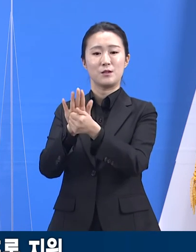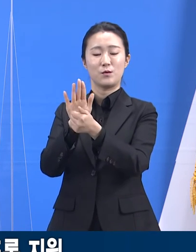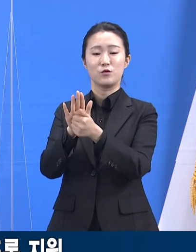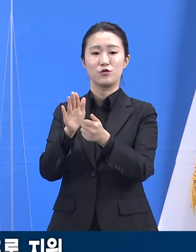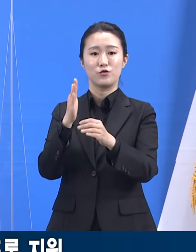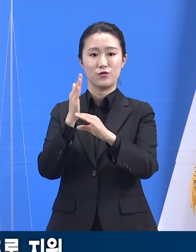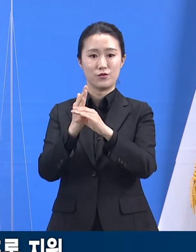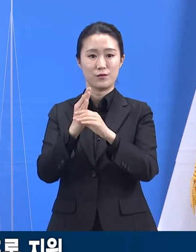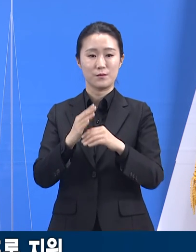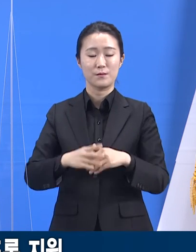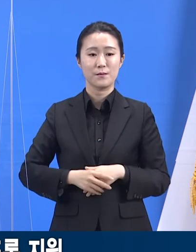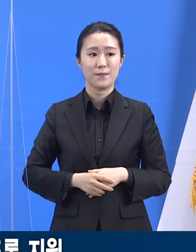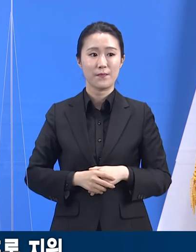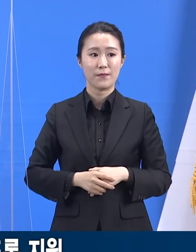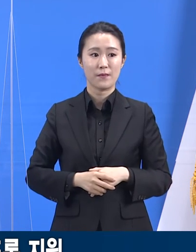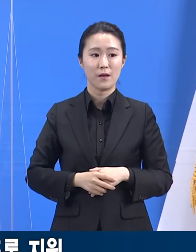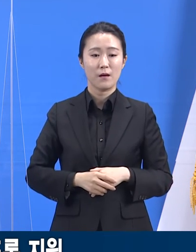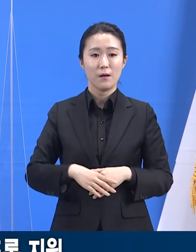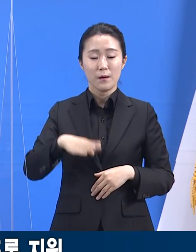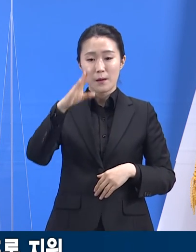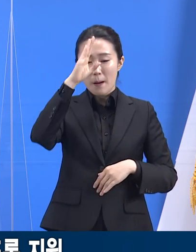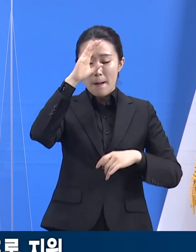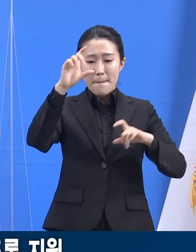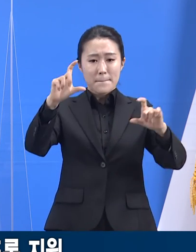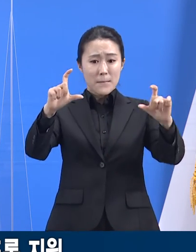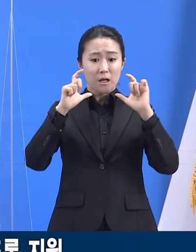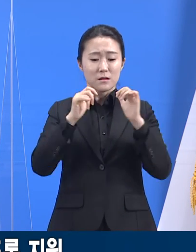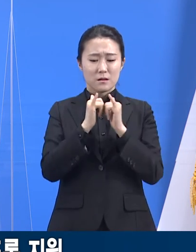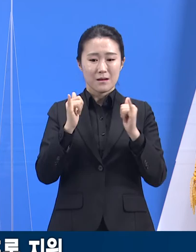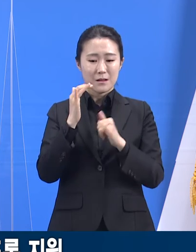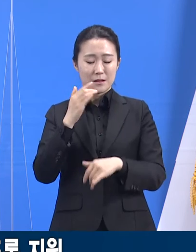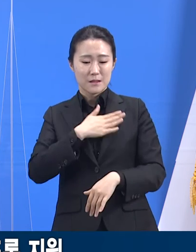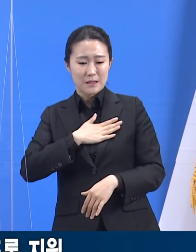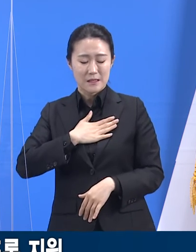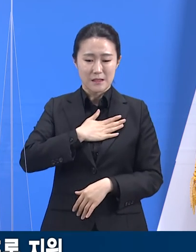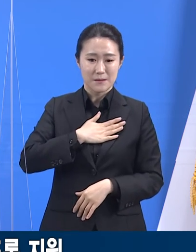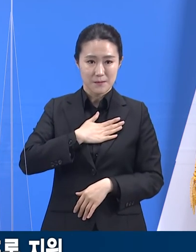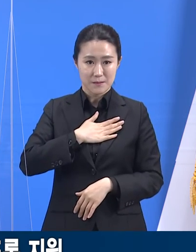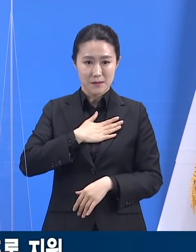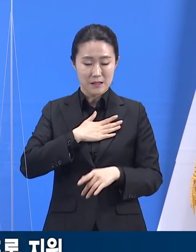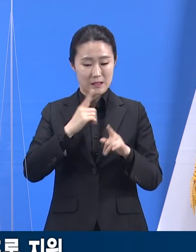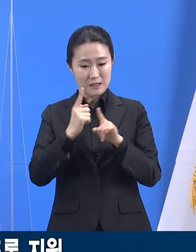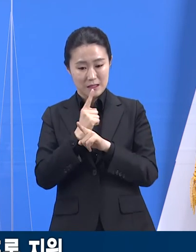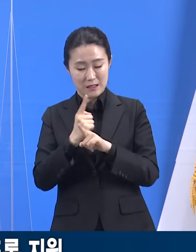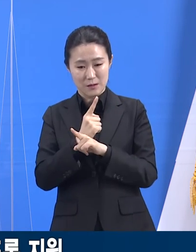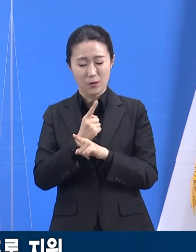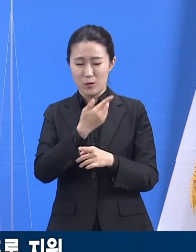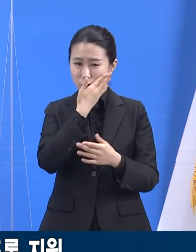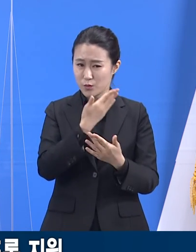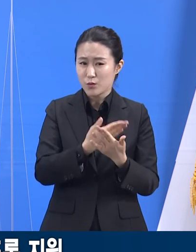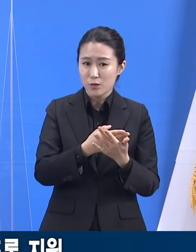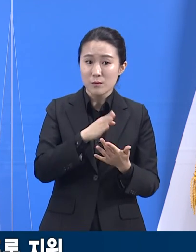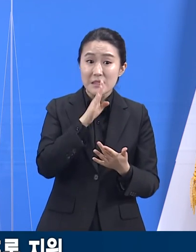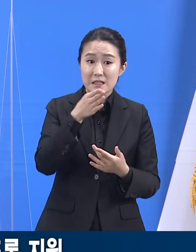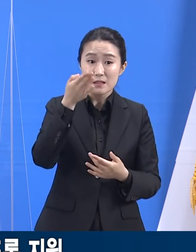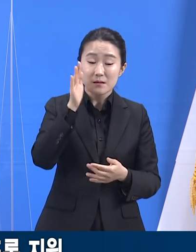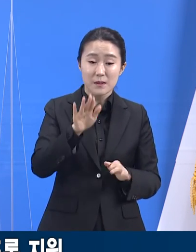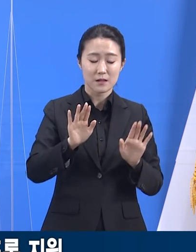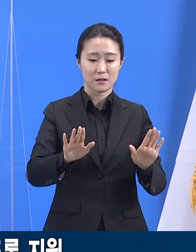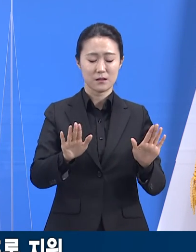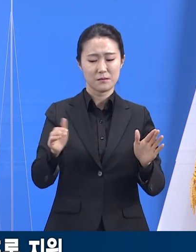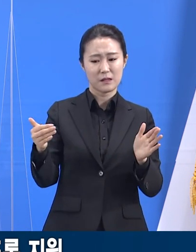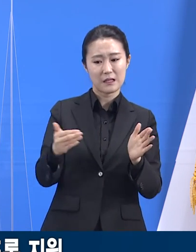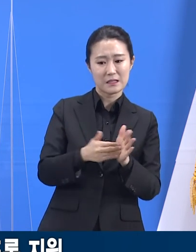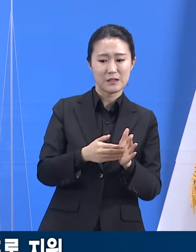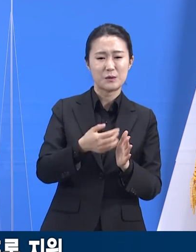확진자들의 심리적인 어려움을 살피고 지원하는 것은 매우 중요한 일이었으나 지금까지 서비스 제공에 다소